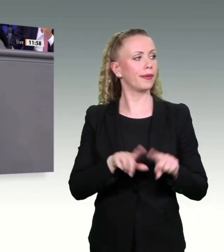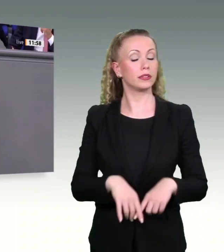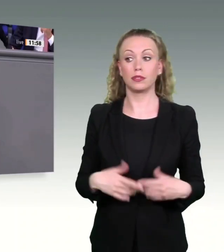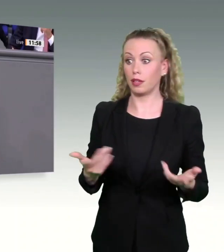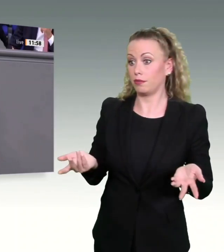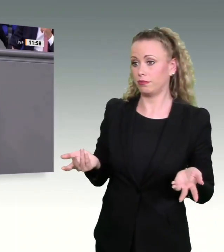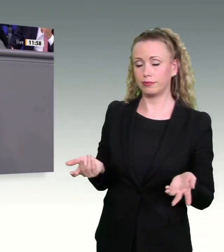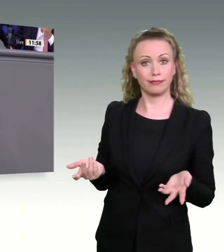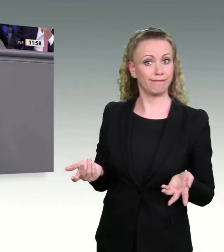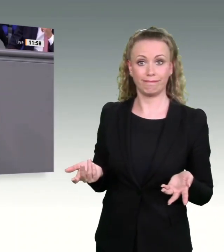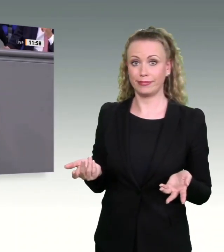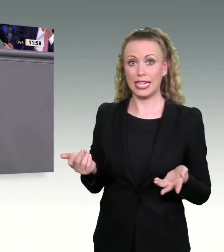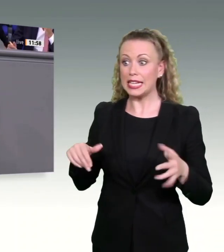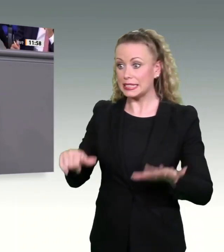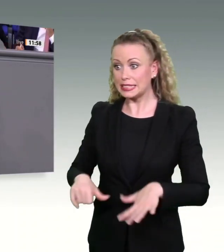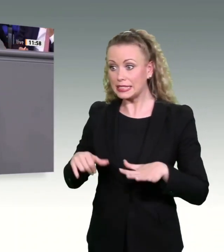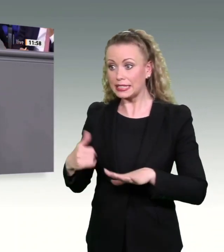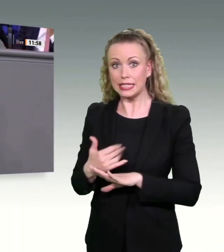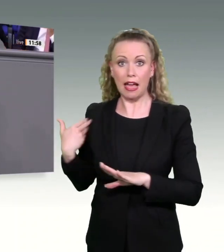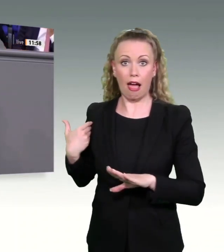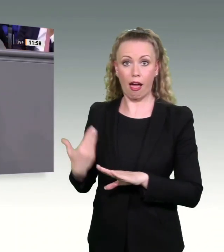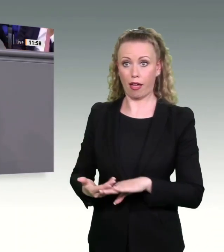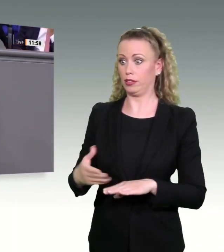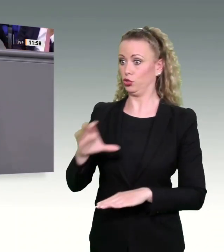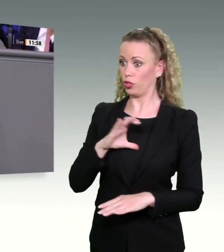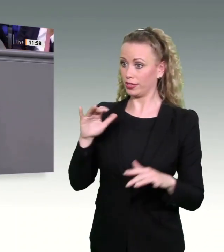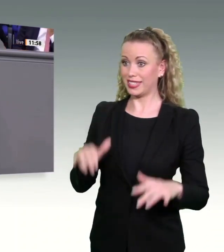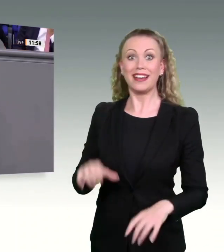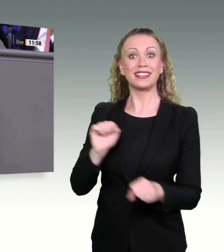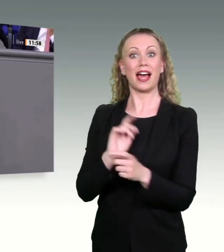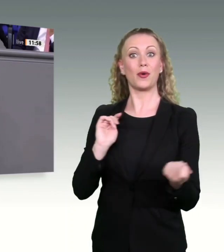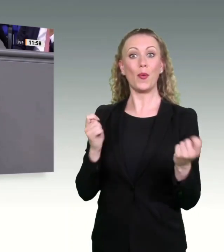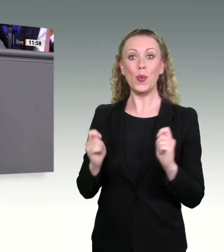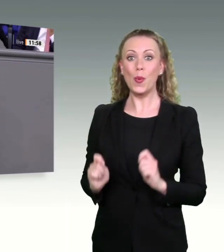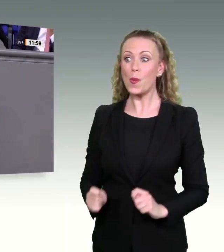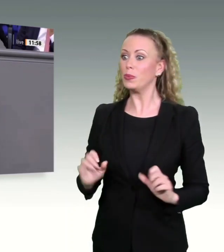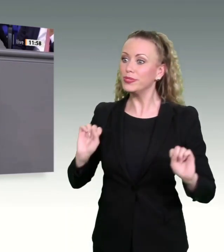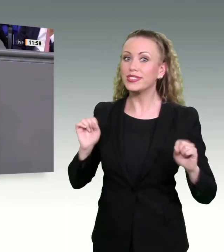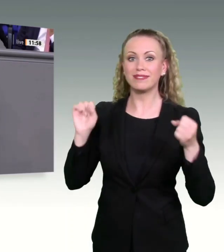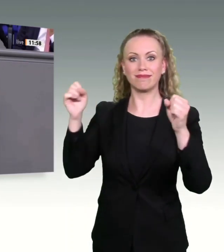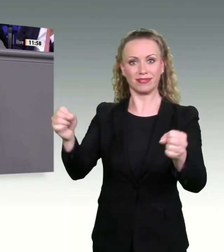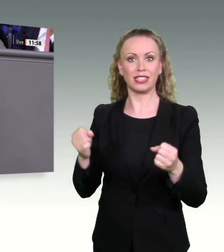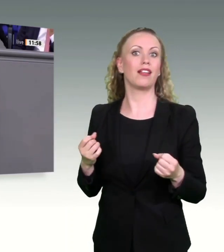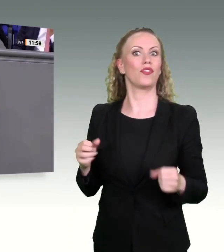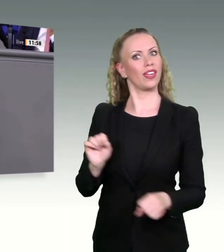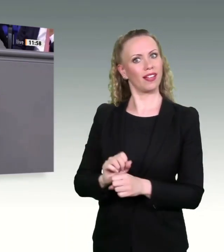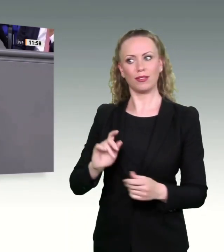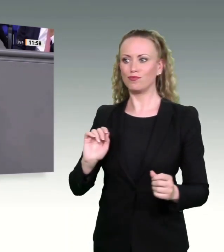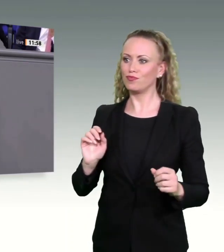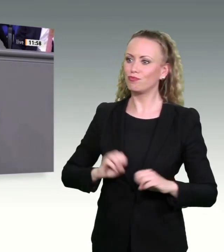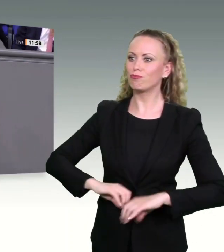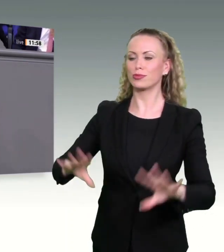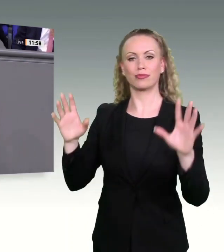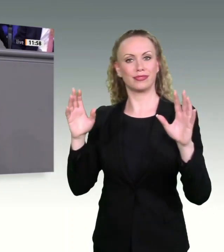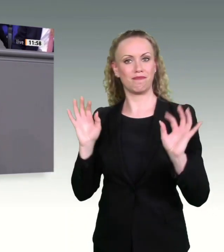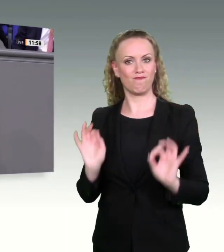Sie haben 16 Jahre die Chance gehabt, etwas zu ändern. Jetzt sind wir an der Reihe. Und wir haben drei zentrale Punkte, wie wir nach